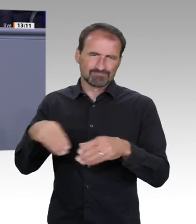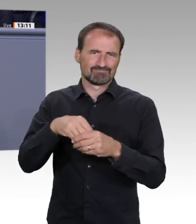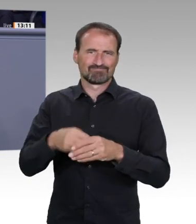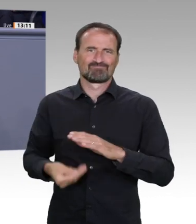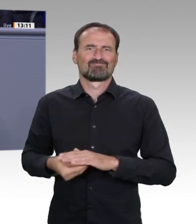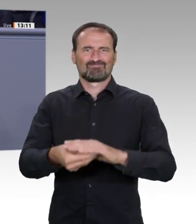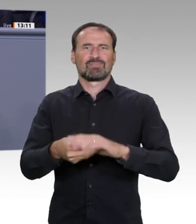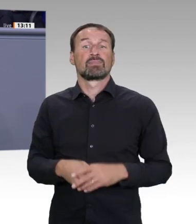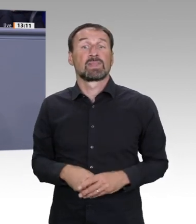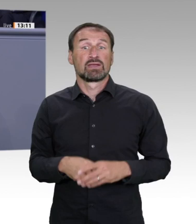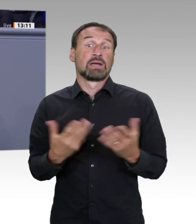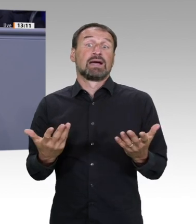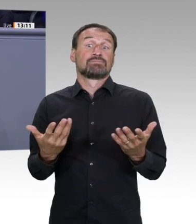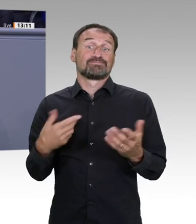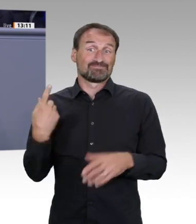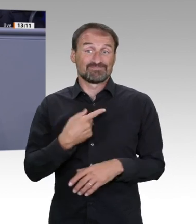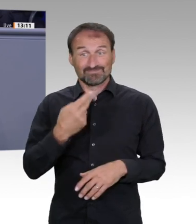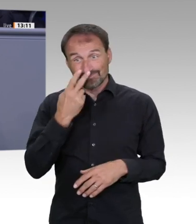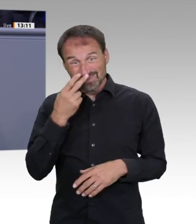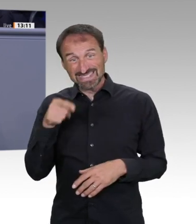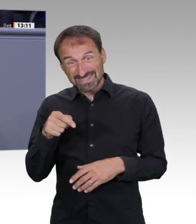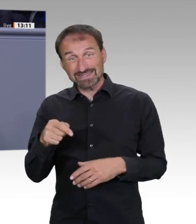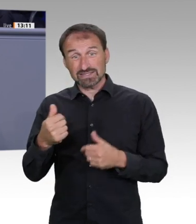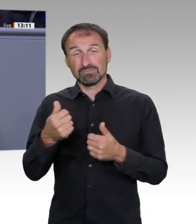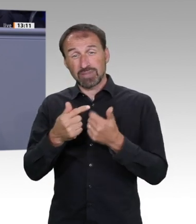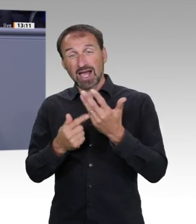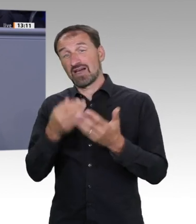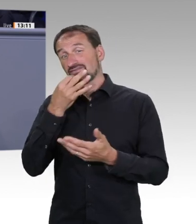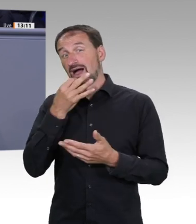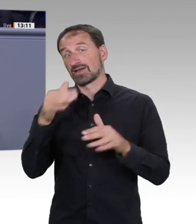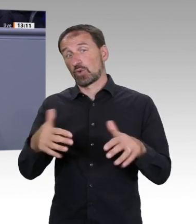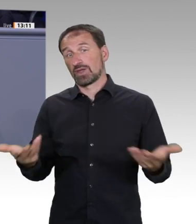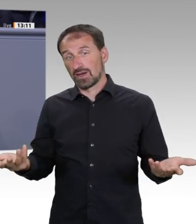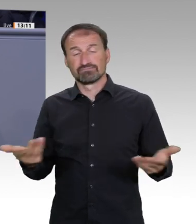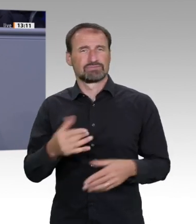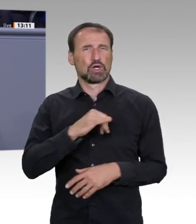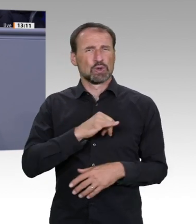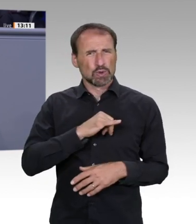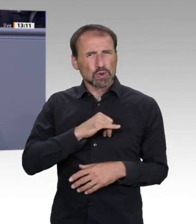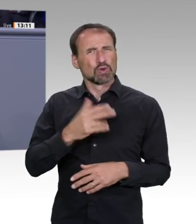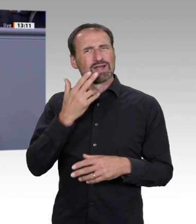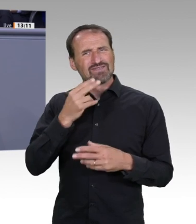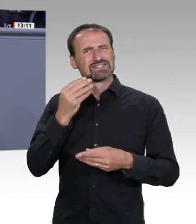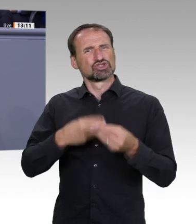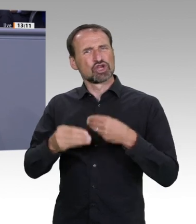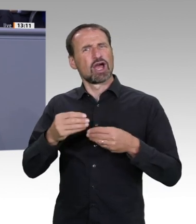Diese Ziele muss man miteinander abwägen. Wir in der Union stehen für eine nachhaltige Politik, die einen solchen Ausgleich sucht. Als